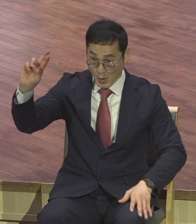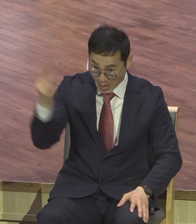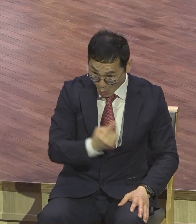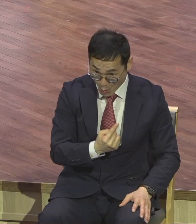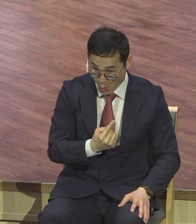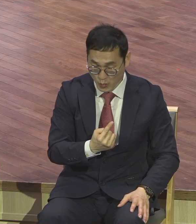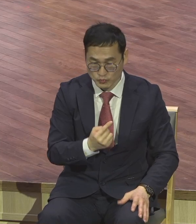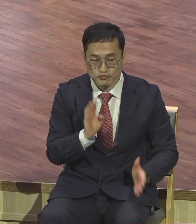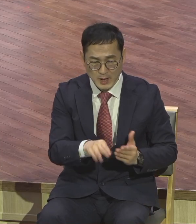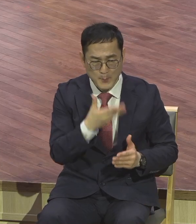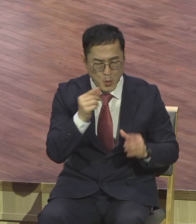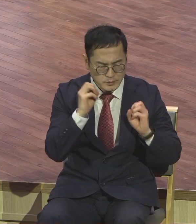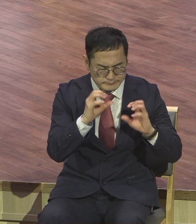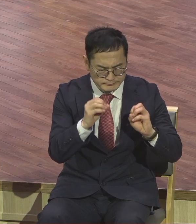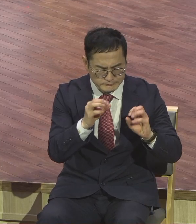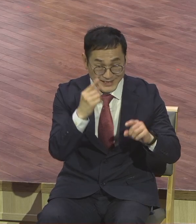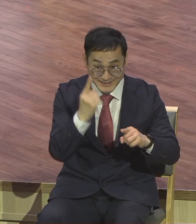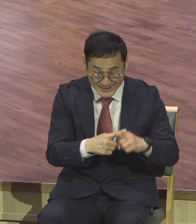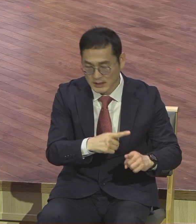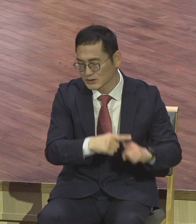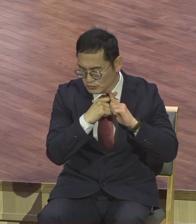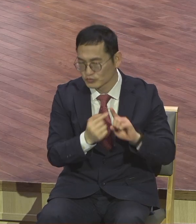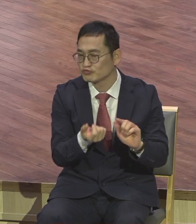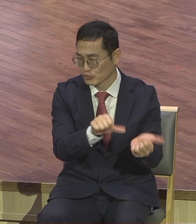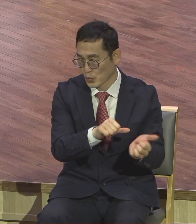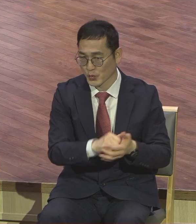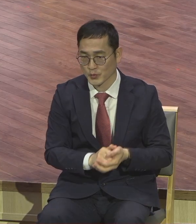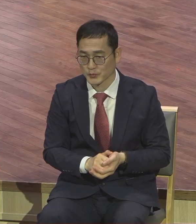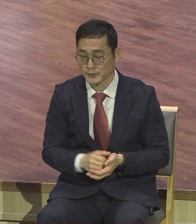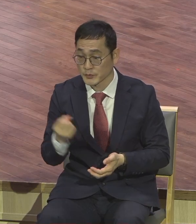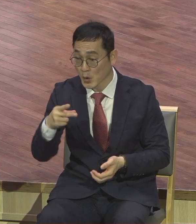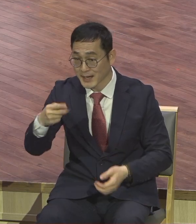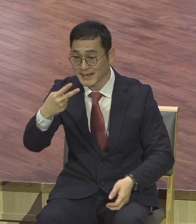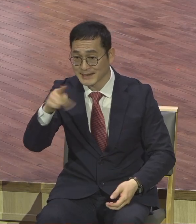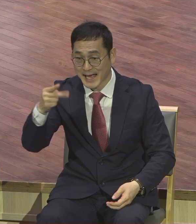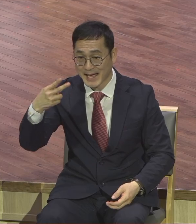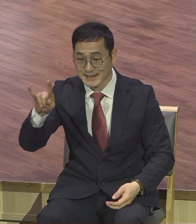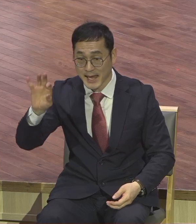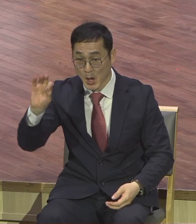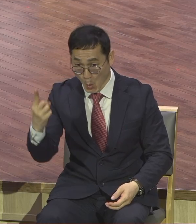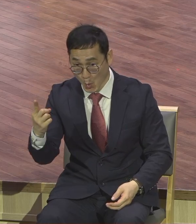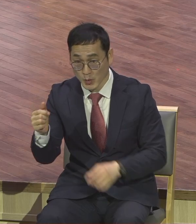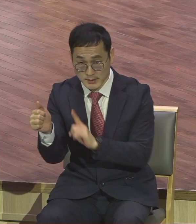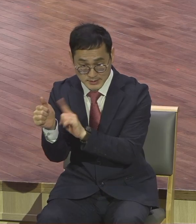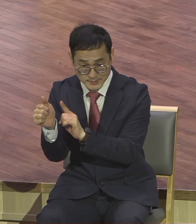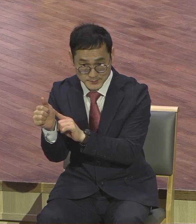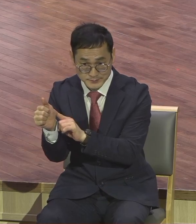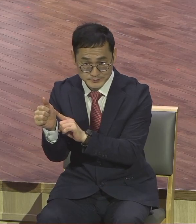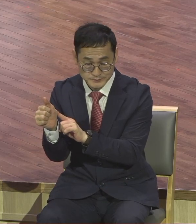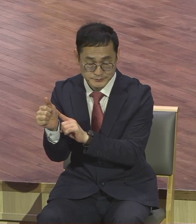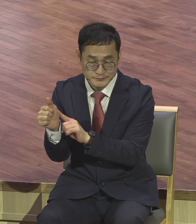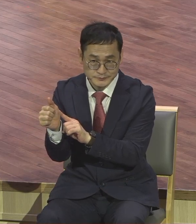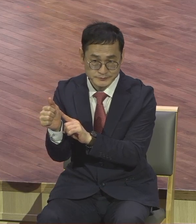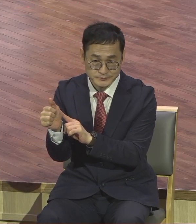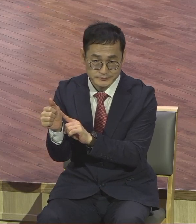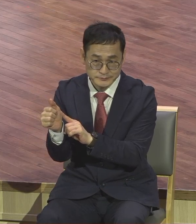다데오도 4경열장 8절 정인된 삶을 살았어요. 예수님의 성천 이후에